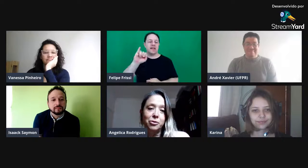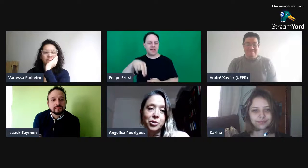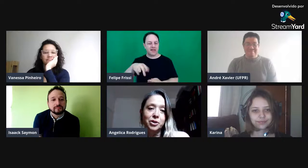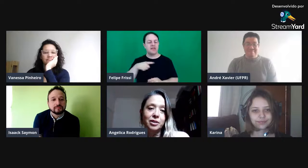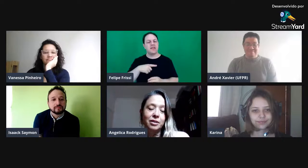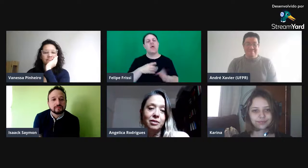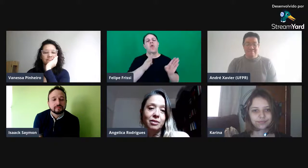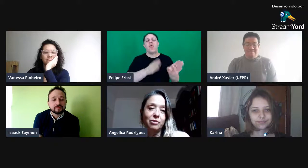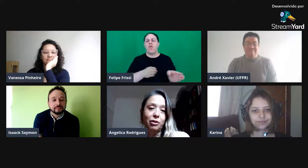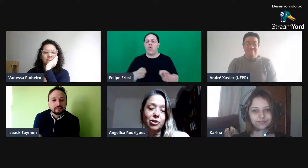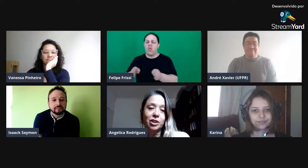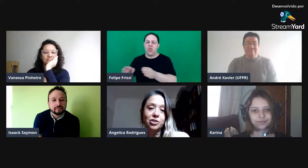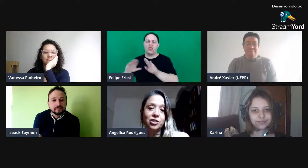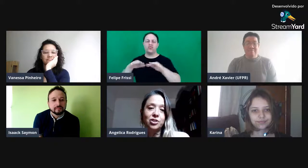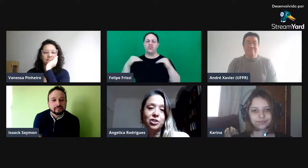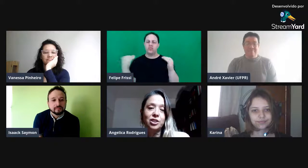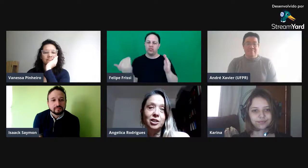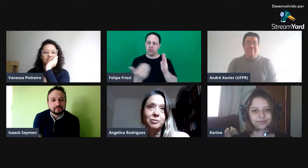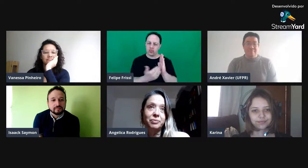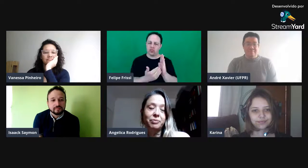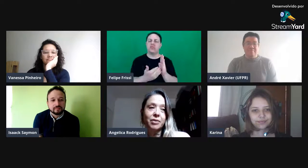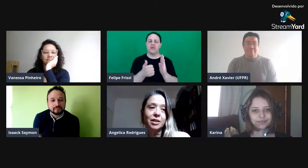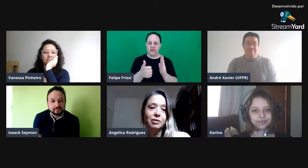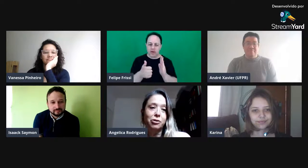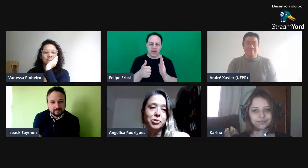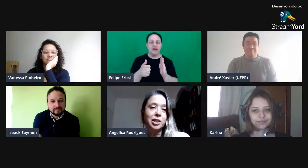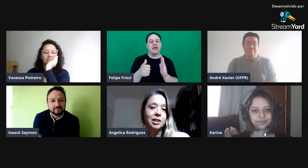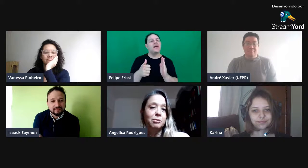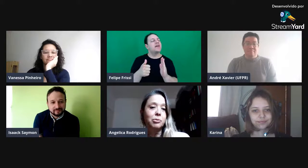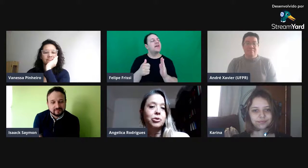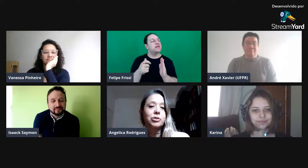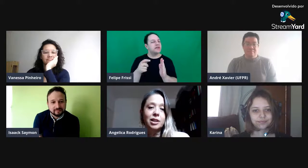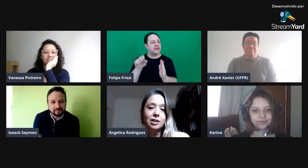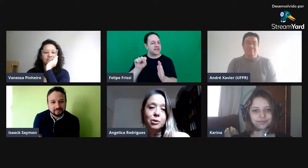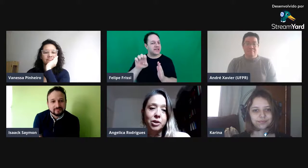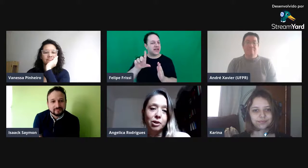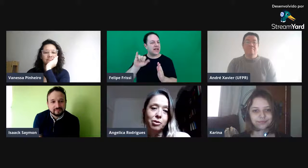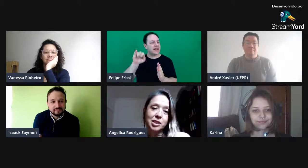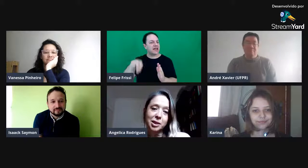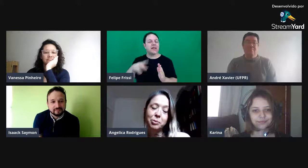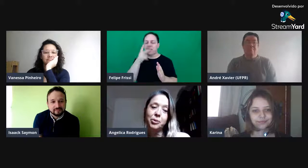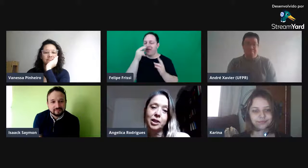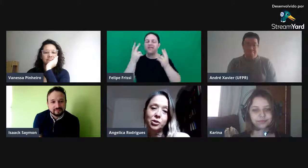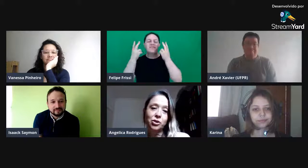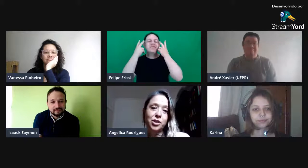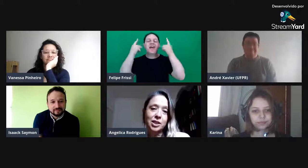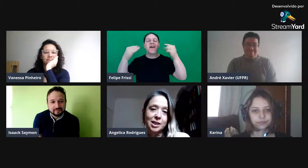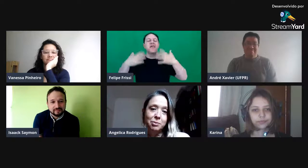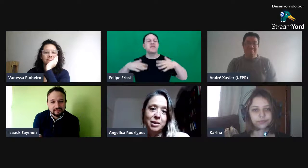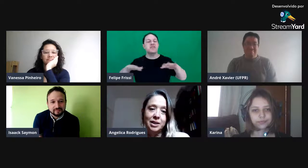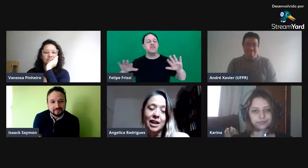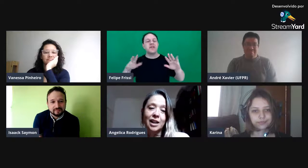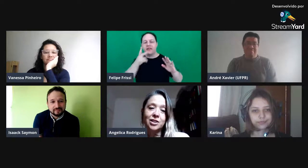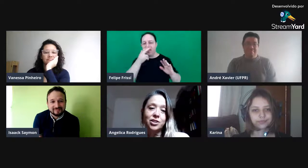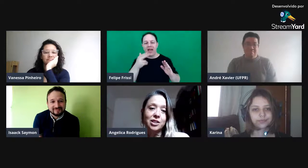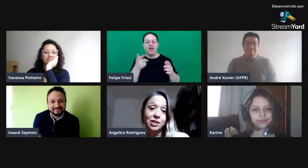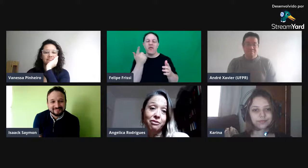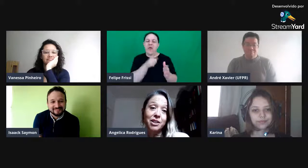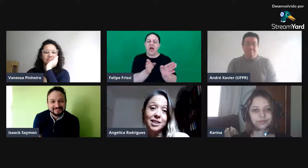Foi, falo que a gente, foi um Selim muito tranquilo, assim, por questões de acessibilidade. Deveria